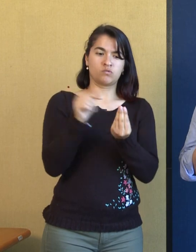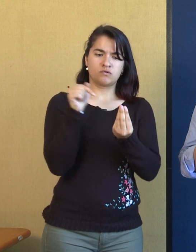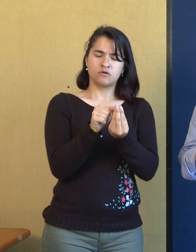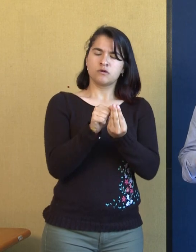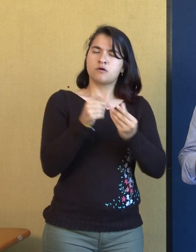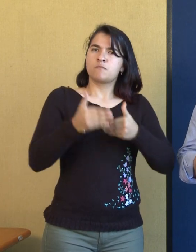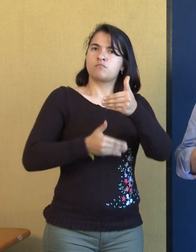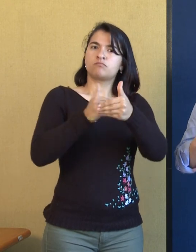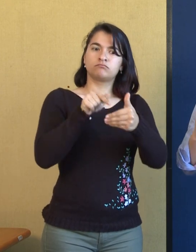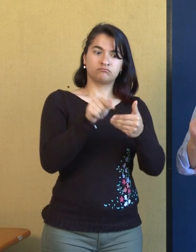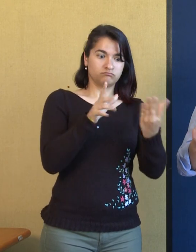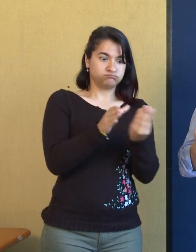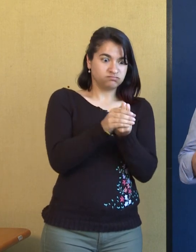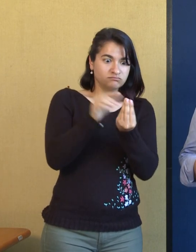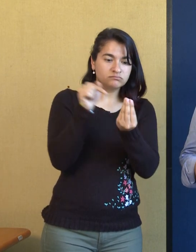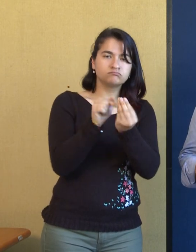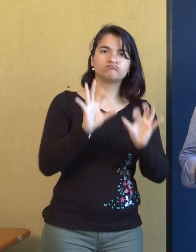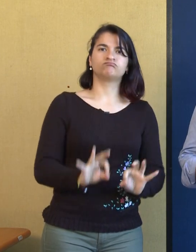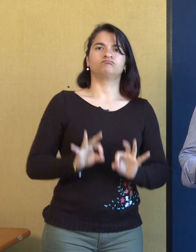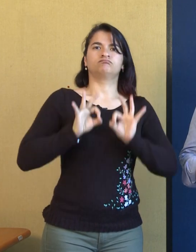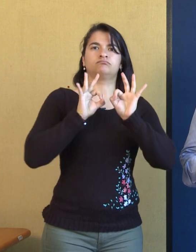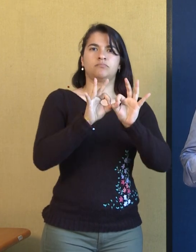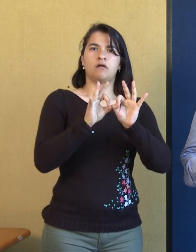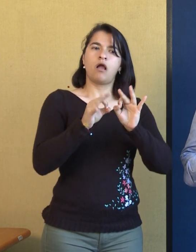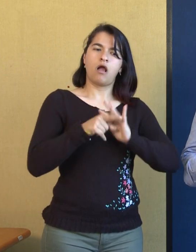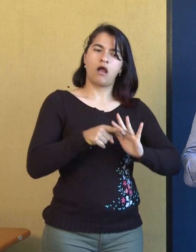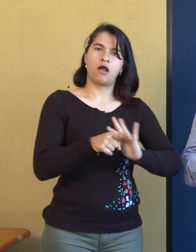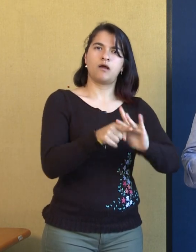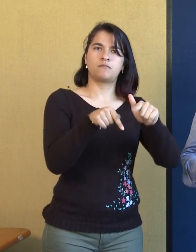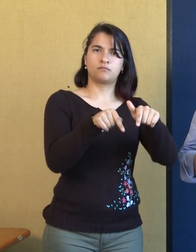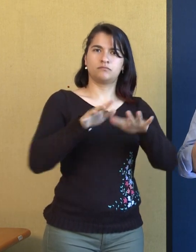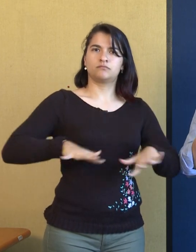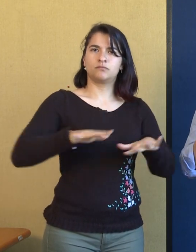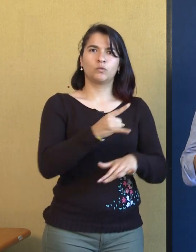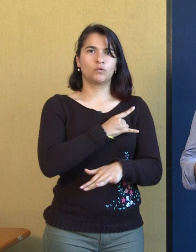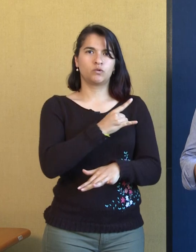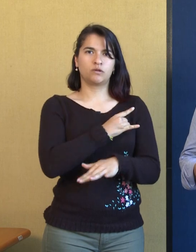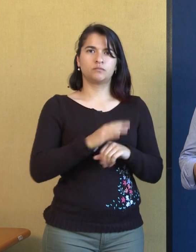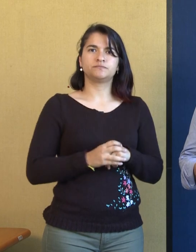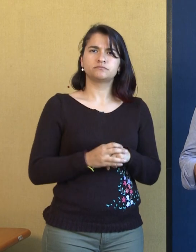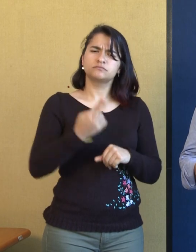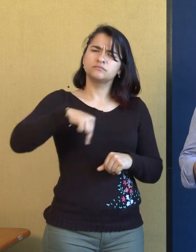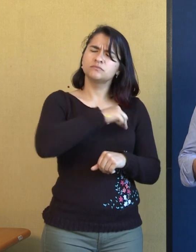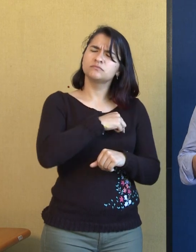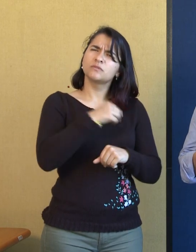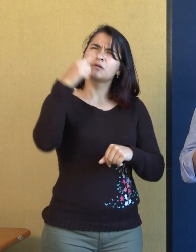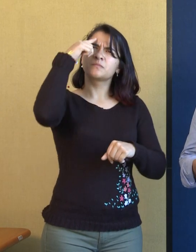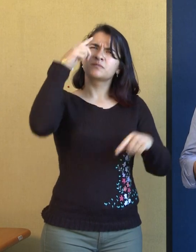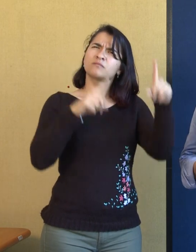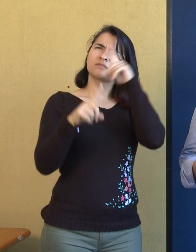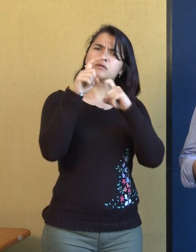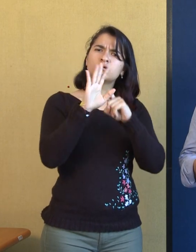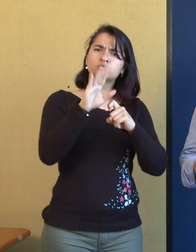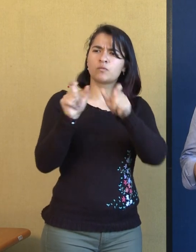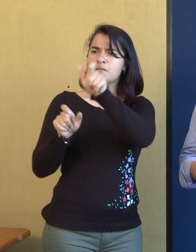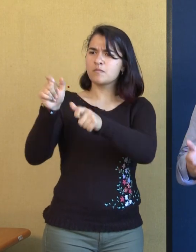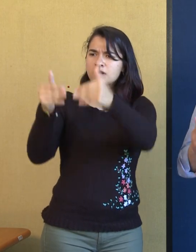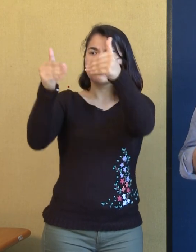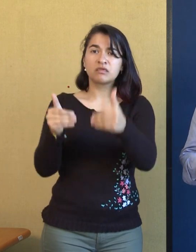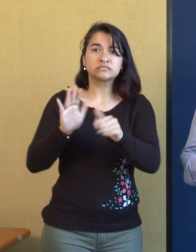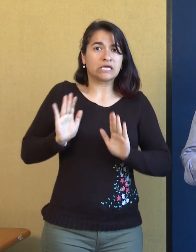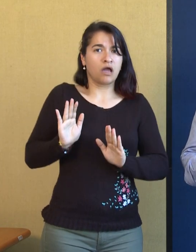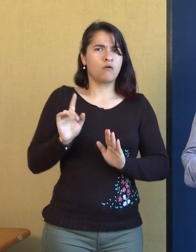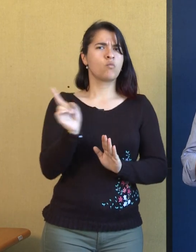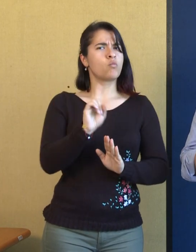de inclusión sean efectivos para la universidad. No solamente con las poblaciones en situación de discapacidad